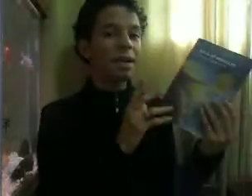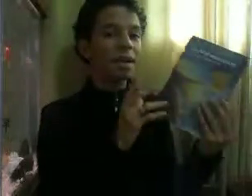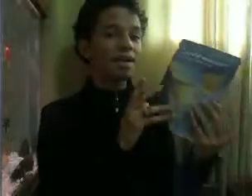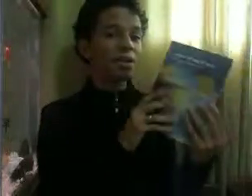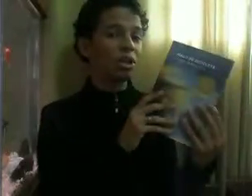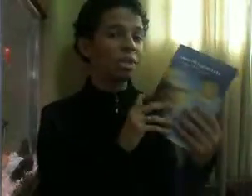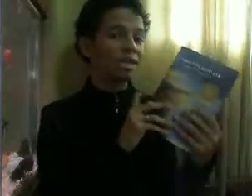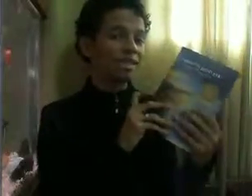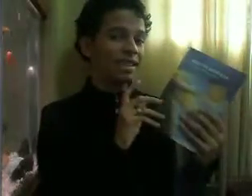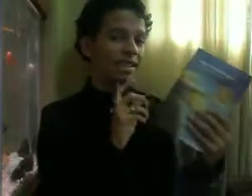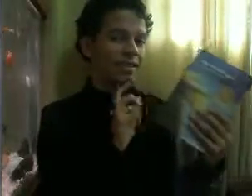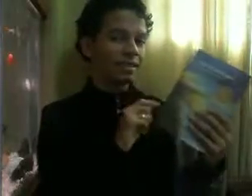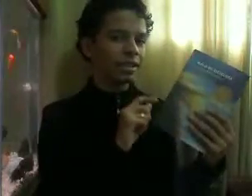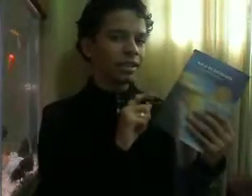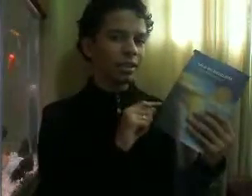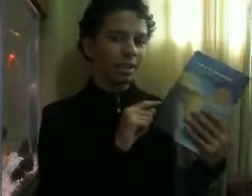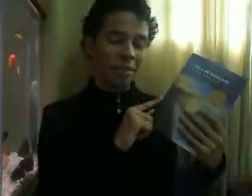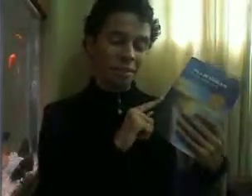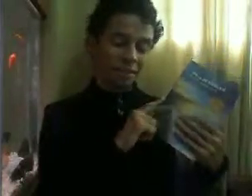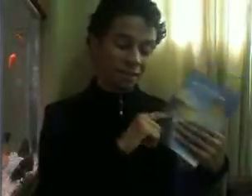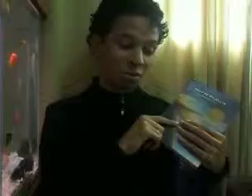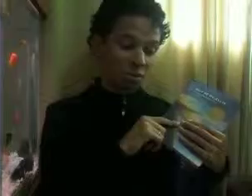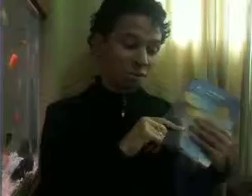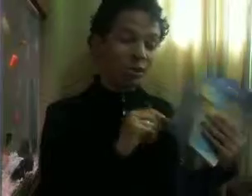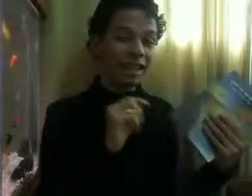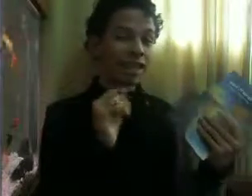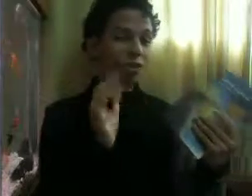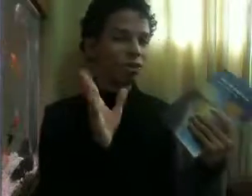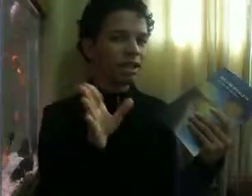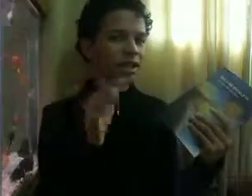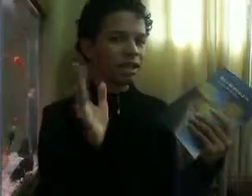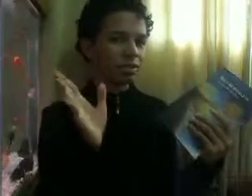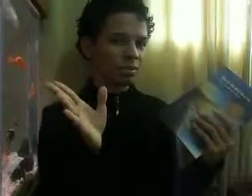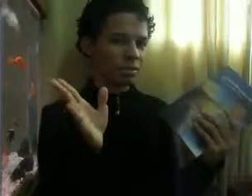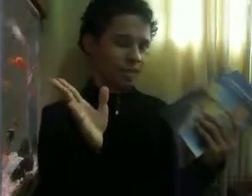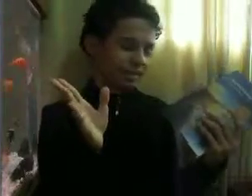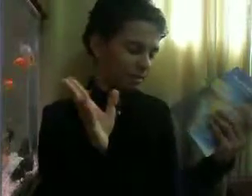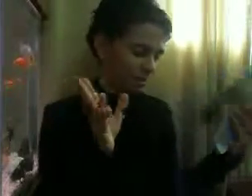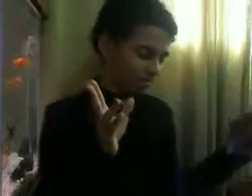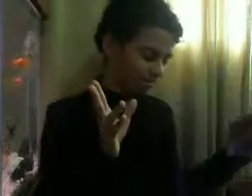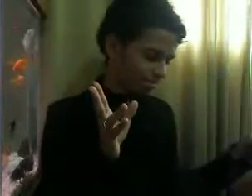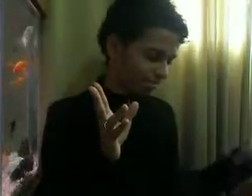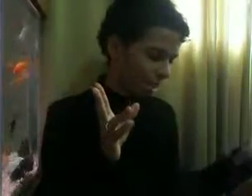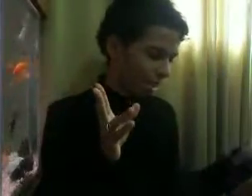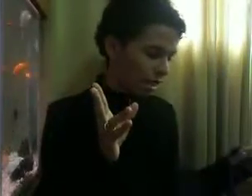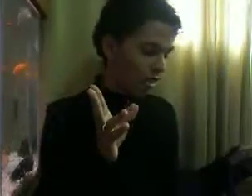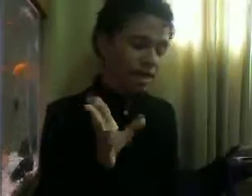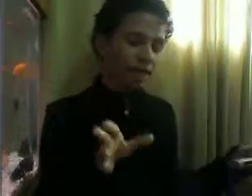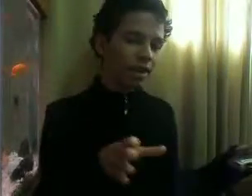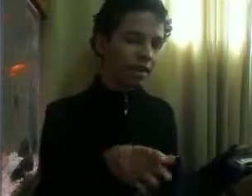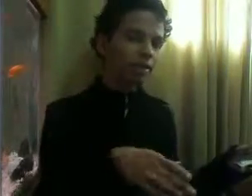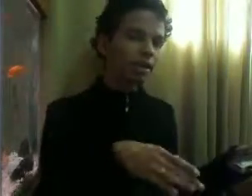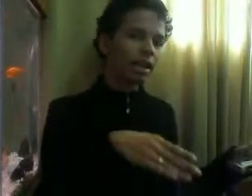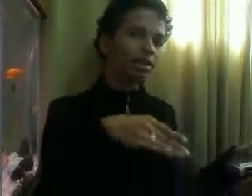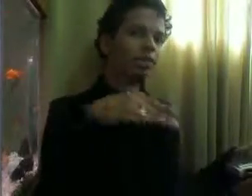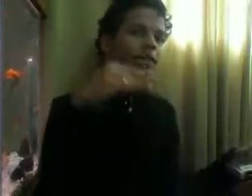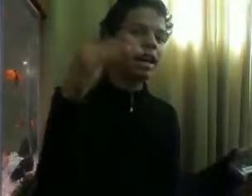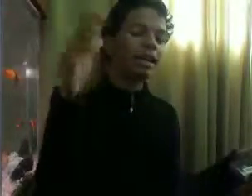mesmo que eu não merecia o que a Malu fez comigo? Porque ele era muito canalha com as mulheres E ele vai contando várias